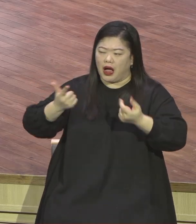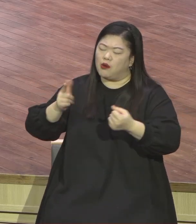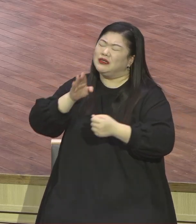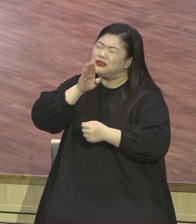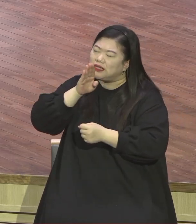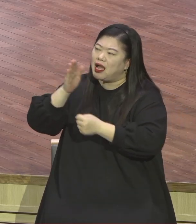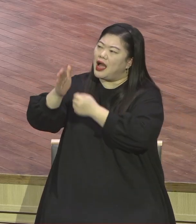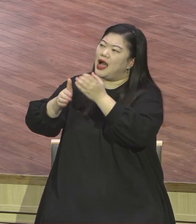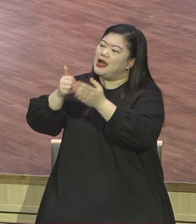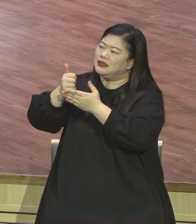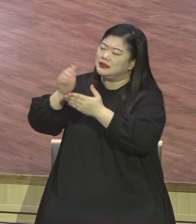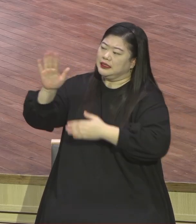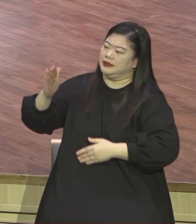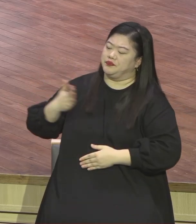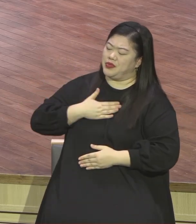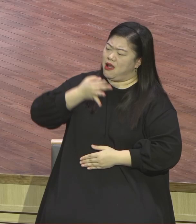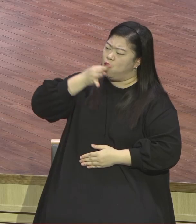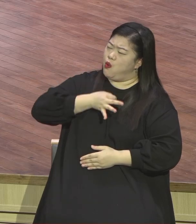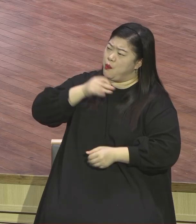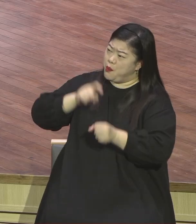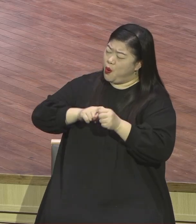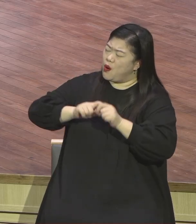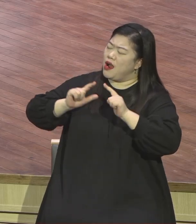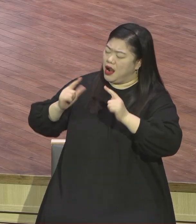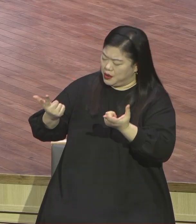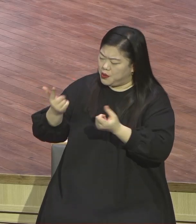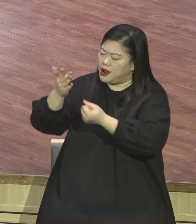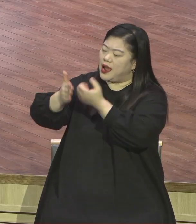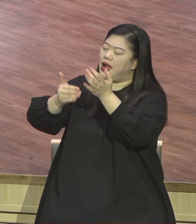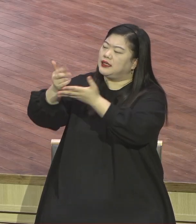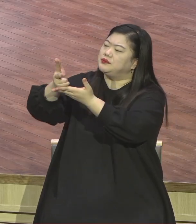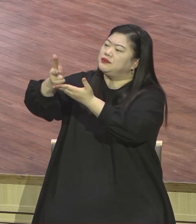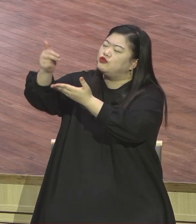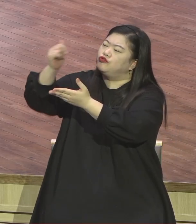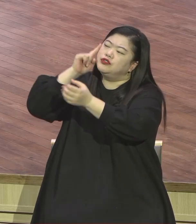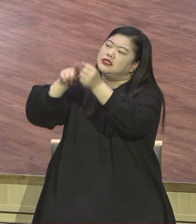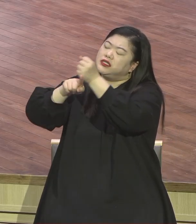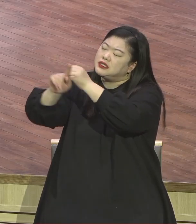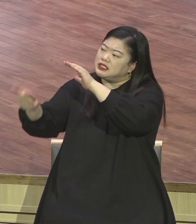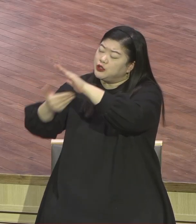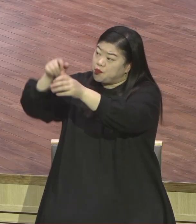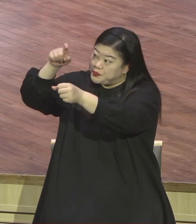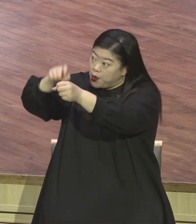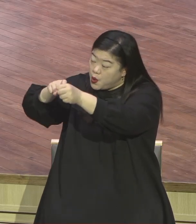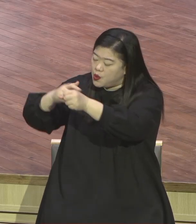아닙니다 내 자리가 아닙니다 내 이름이 아닙니다 주님의 뜻을 이루기 위해서 아멘